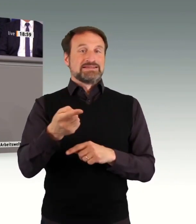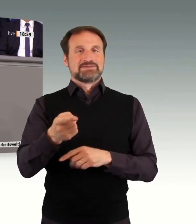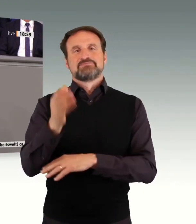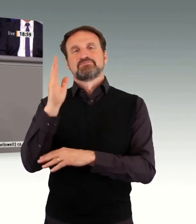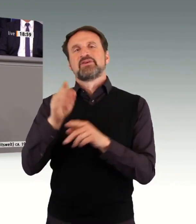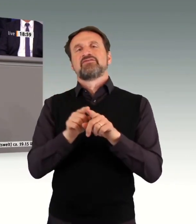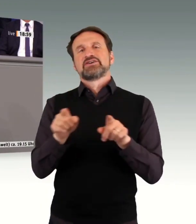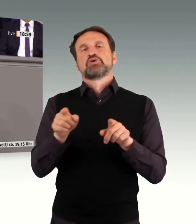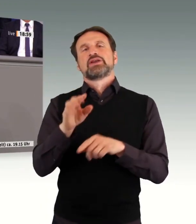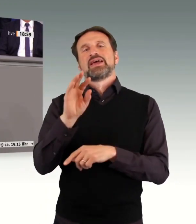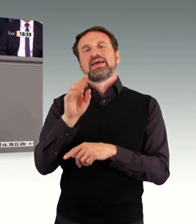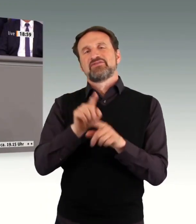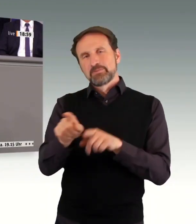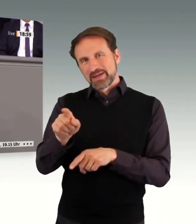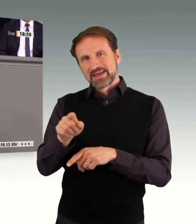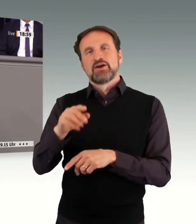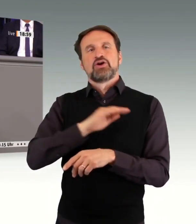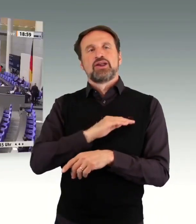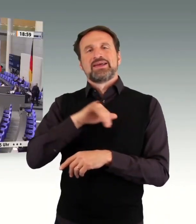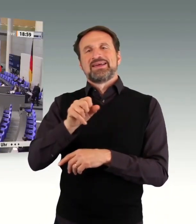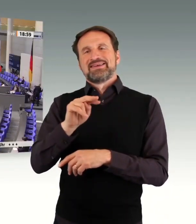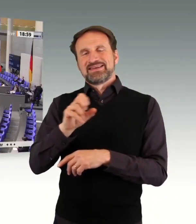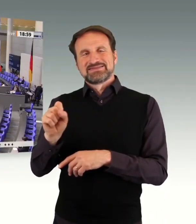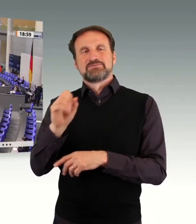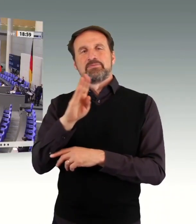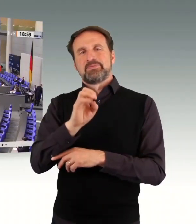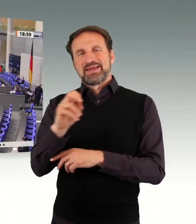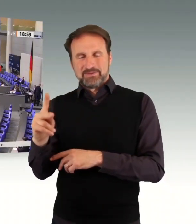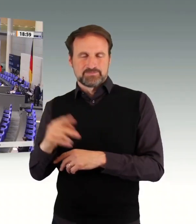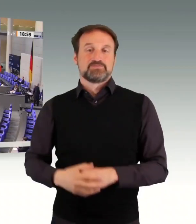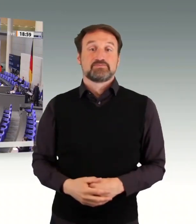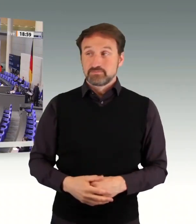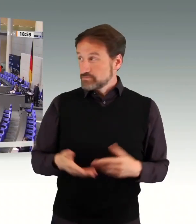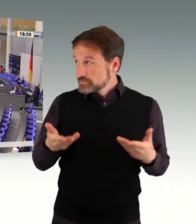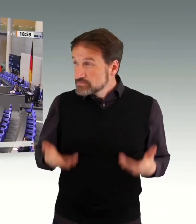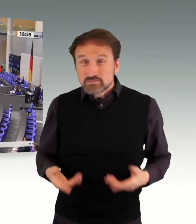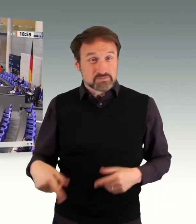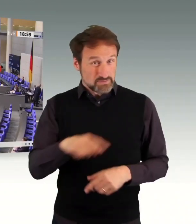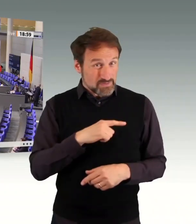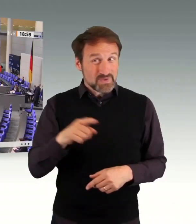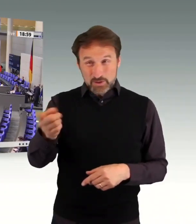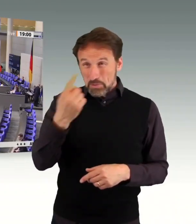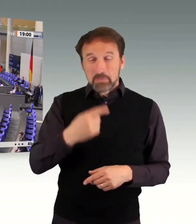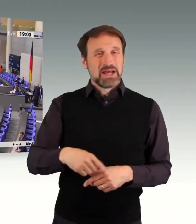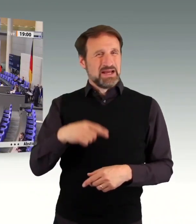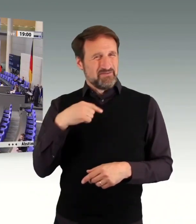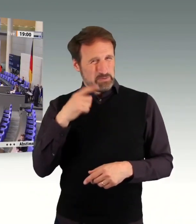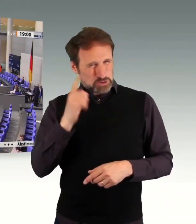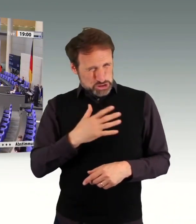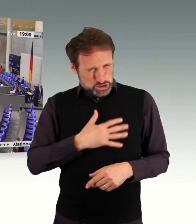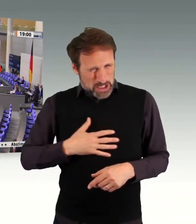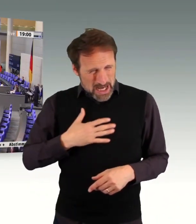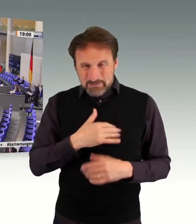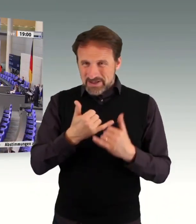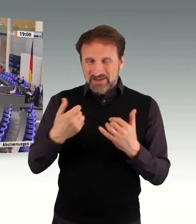das nur Ihre und keine andere dieser Fraktionen in diesem Hause. Und deswegen, die Stelle hätte man sich